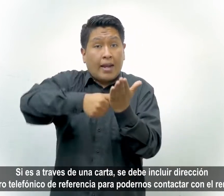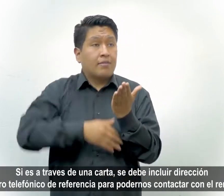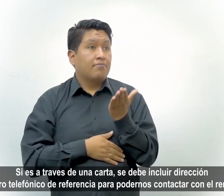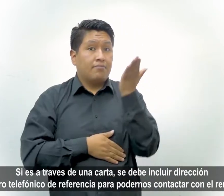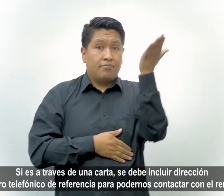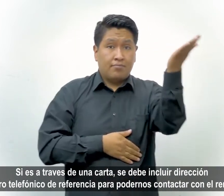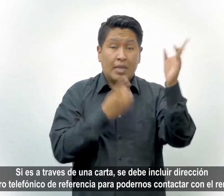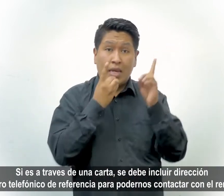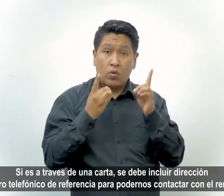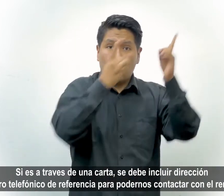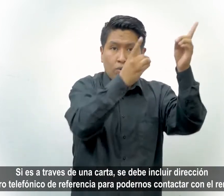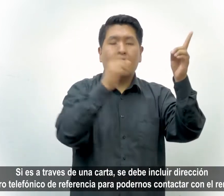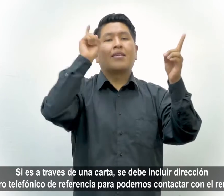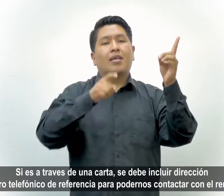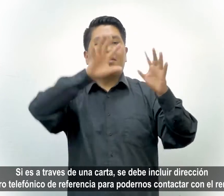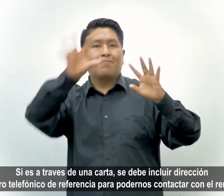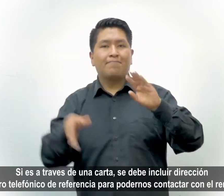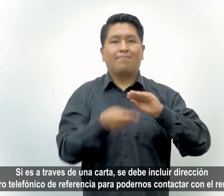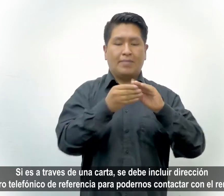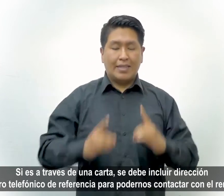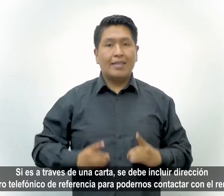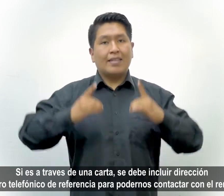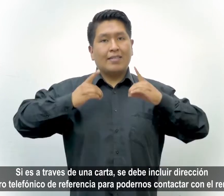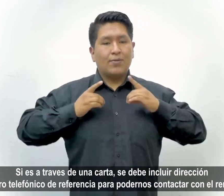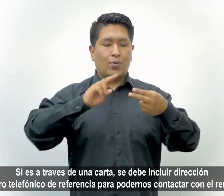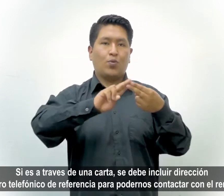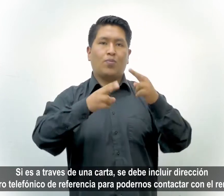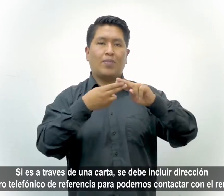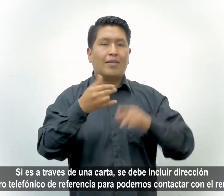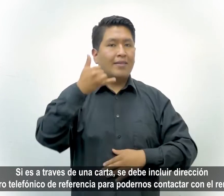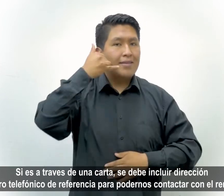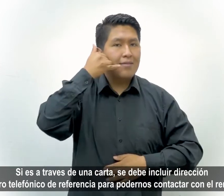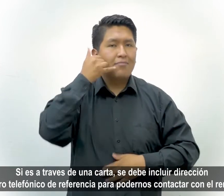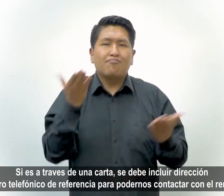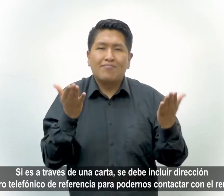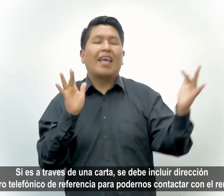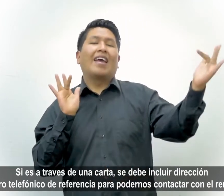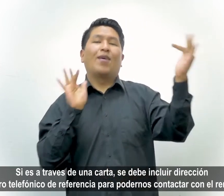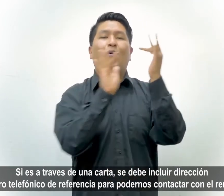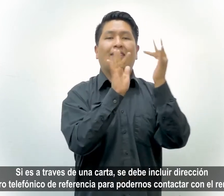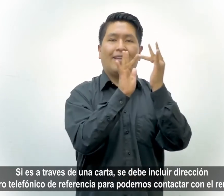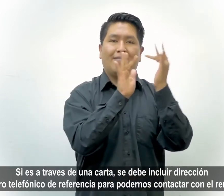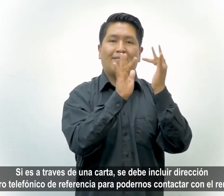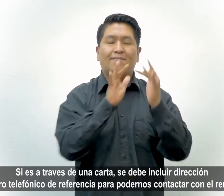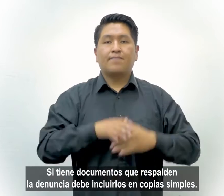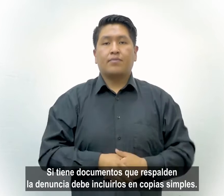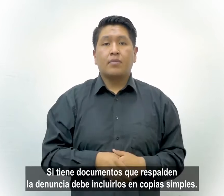una carta, se debe incluir dirección y número telefónico de referencia para podernos contactar con el remitente.